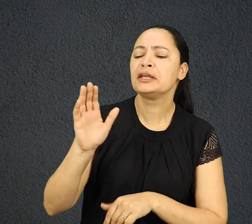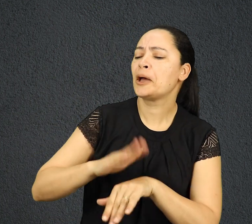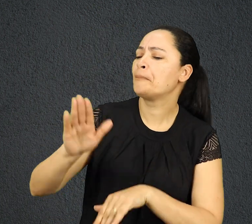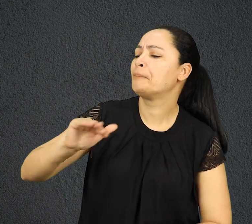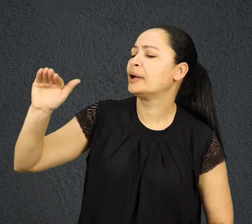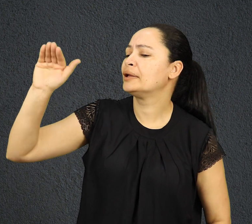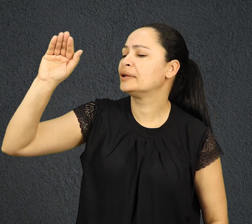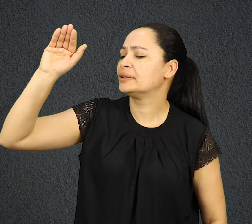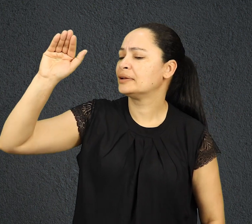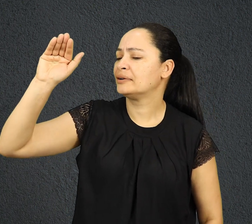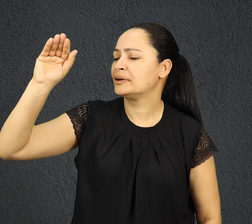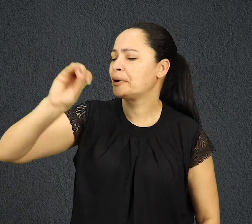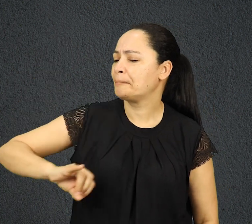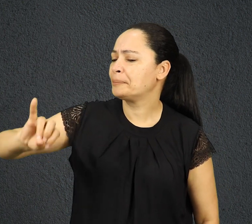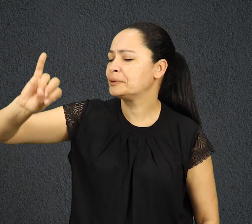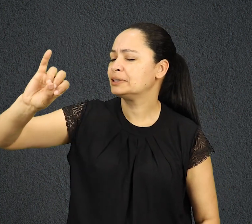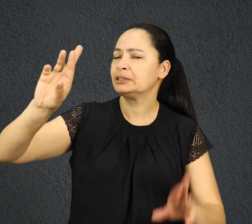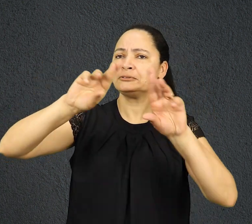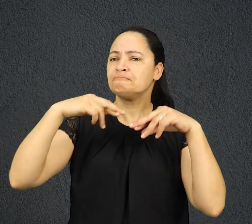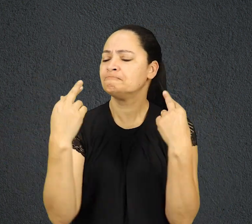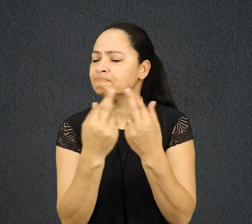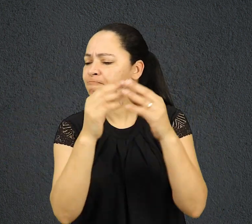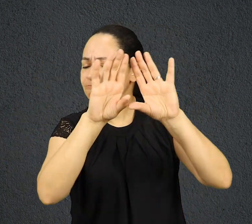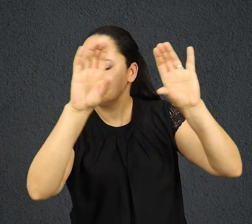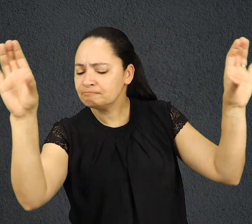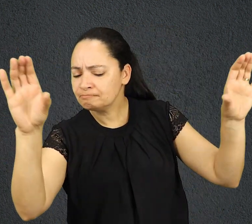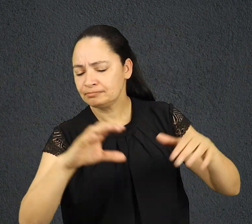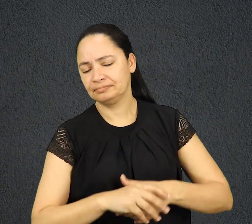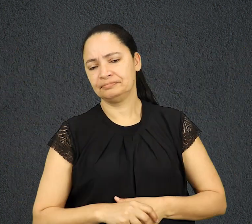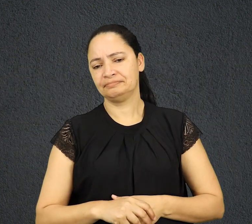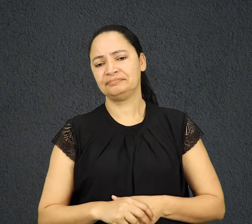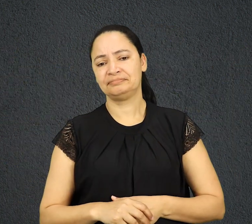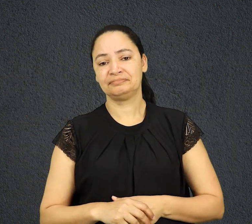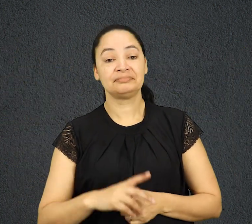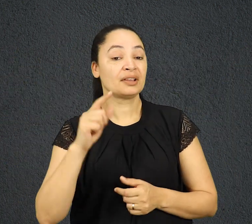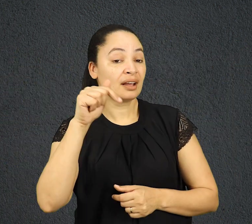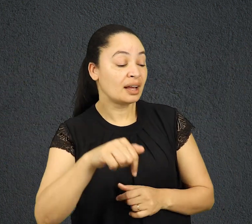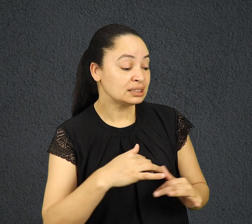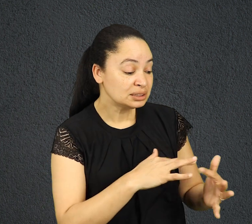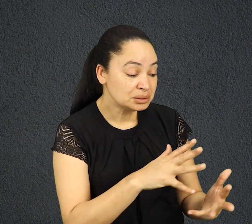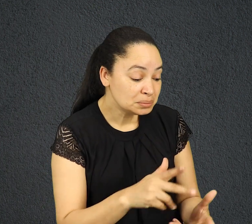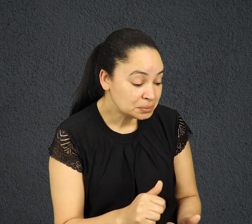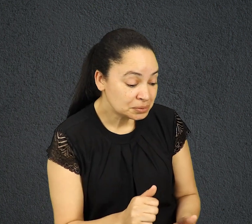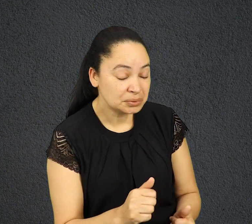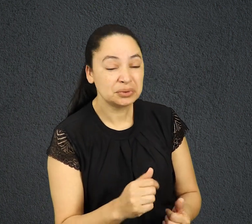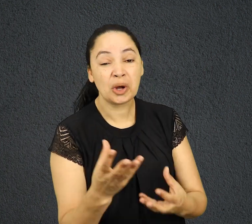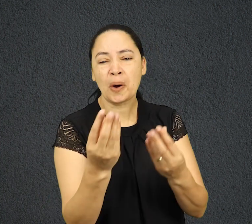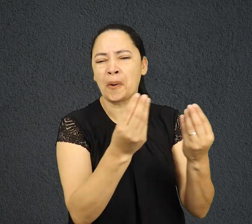maior no reino dos céus? Essa pergunta fazia muito sentido num mundo em que a hierarquia e a precedência em honra nas